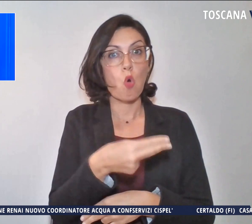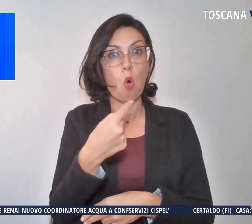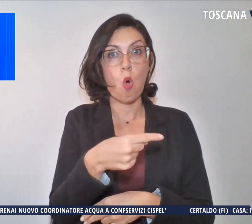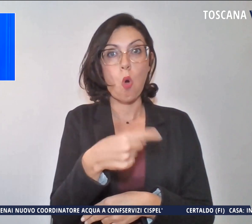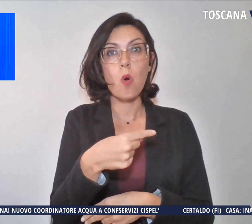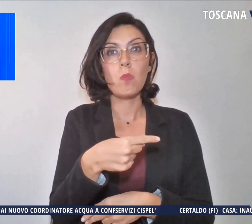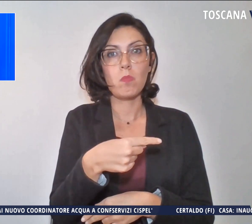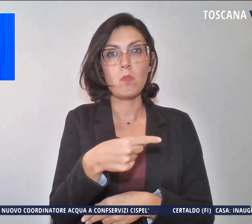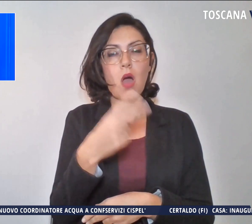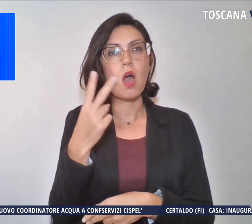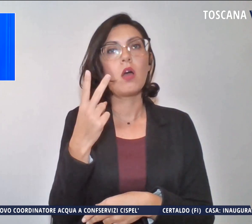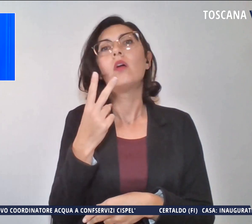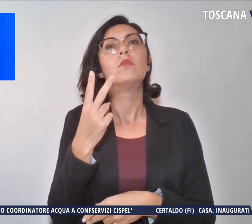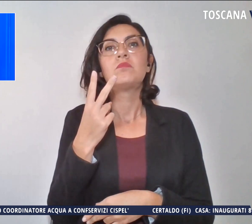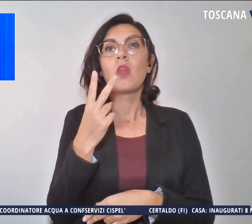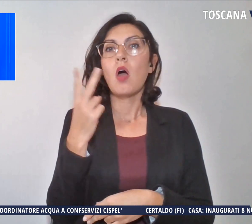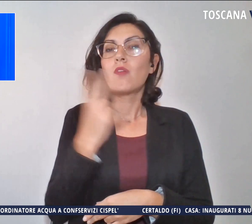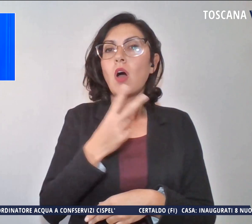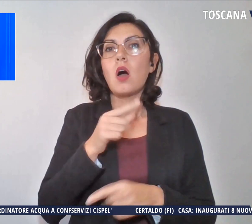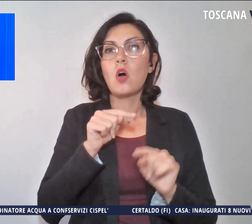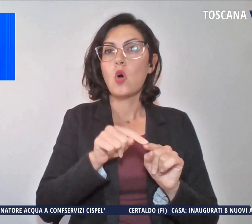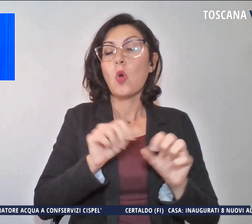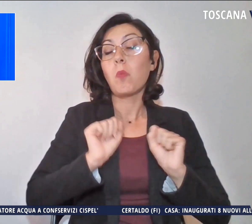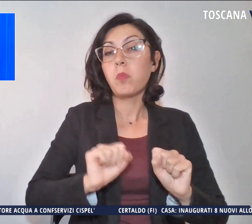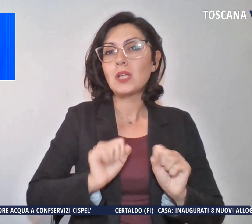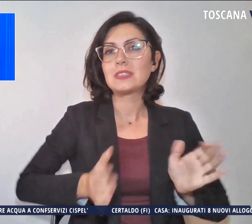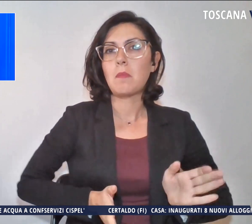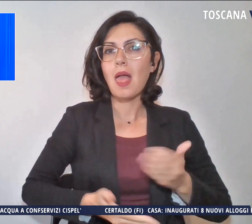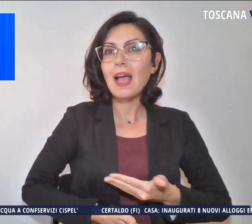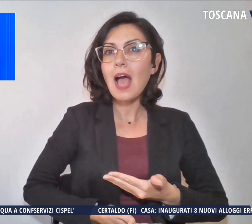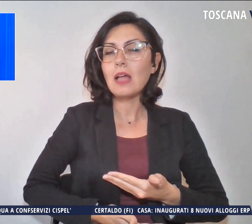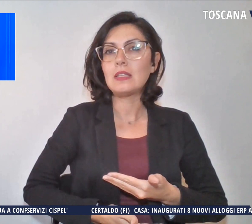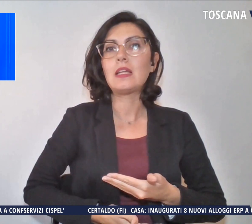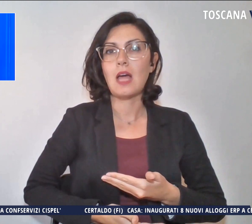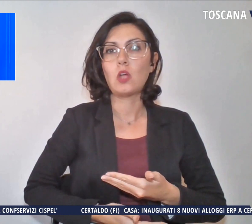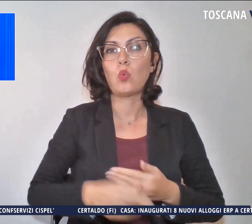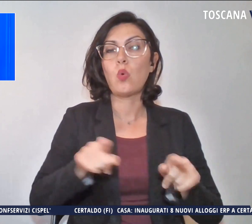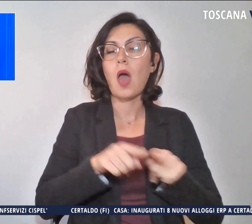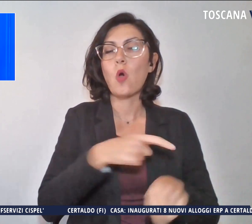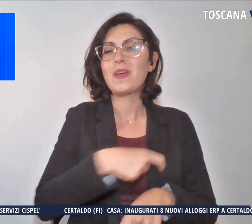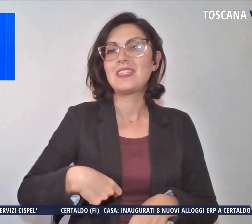indiscrezioni a una possibile candidatura come sindaco di Firenze.